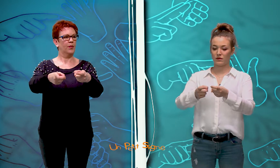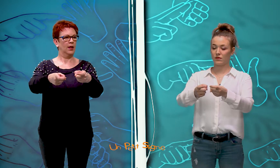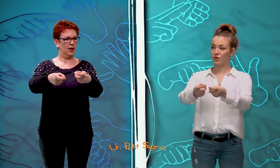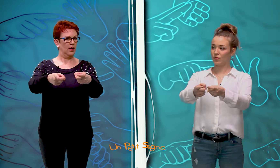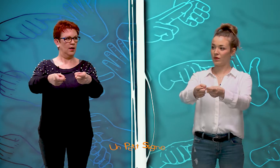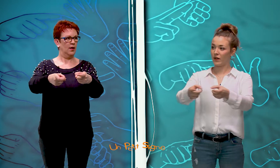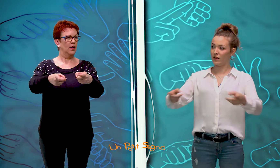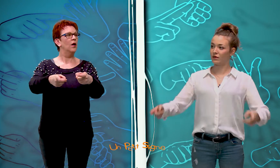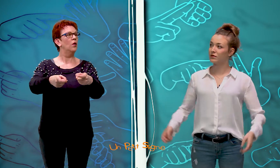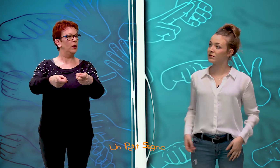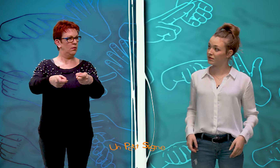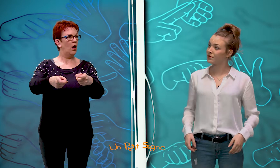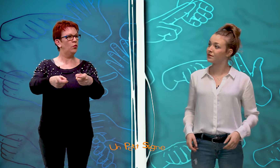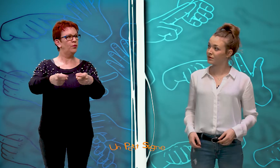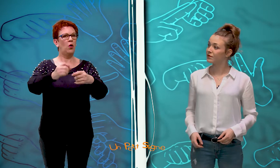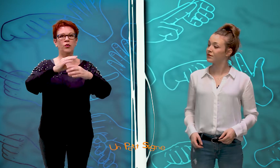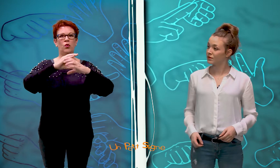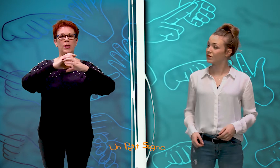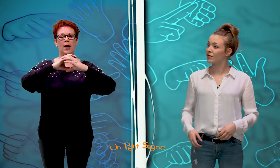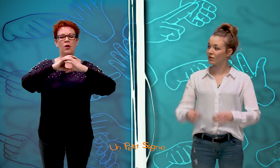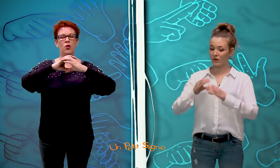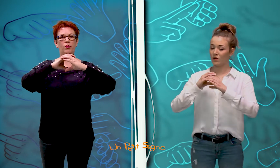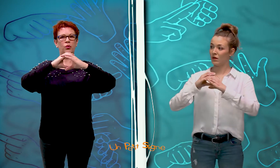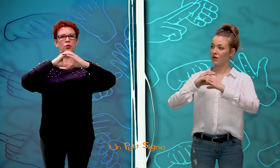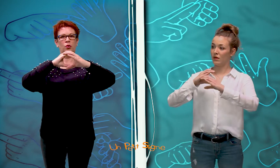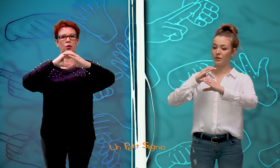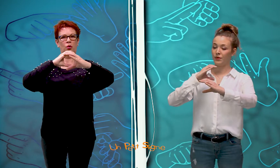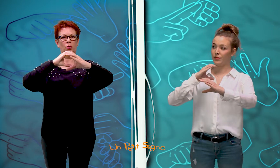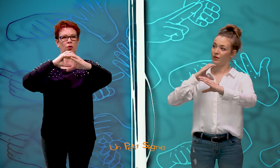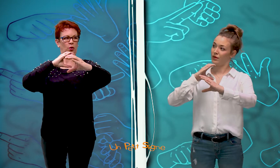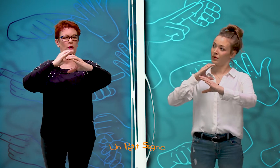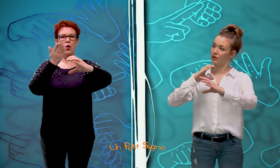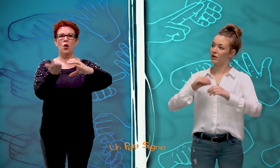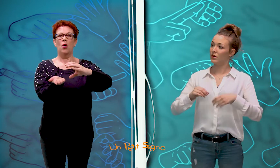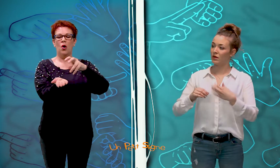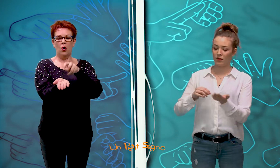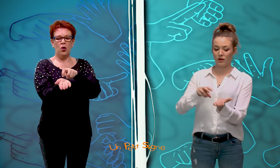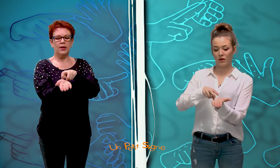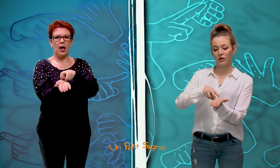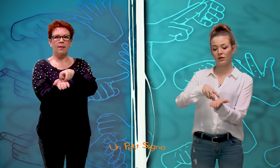Donc toujours vers l'avant. Oui, un mouvement. Donc on a le bus. Le bus. Le tram.